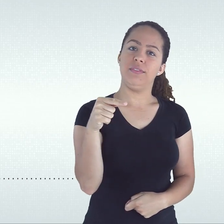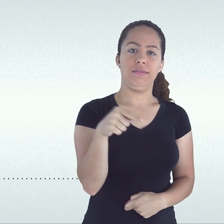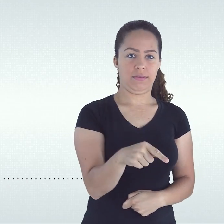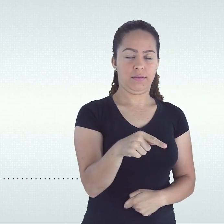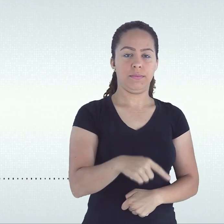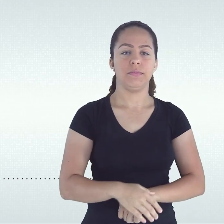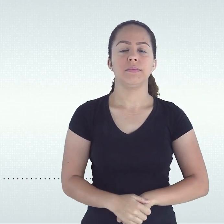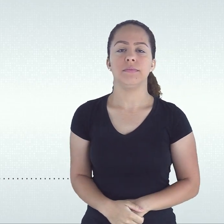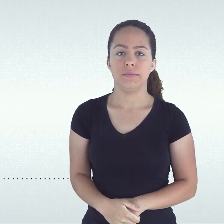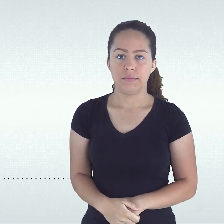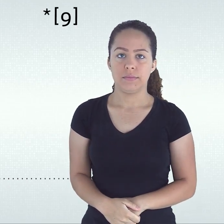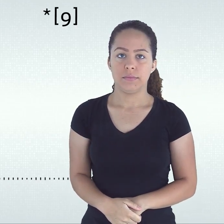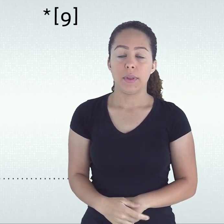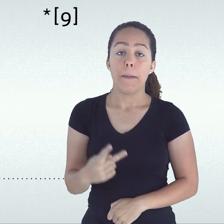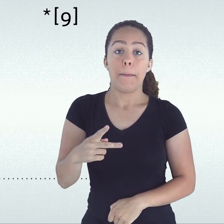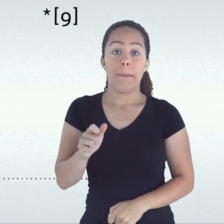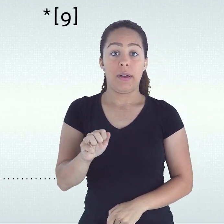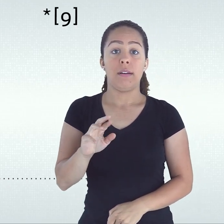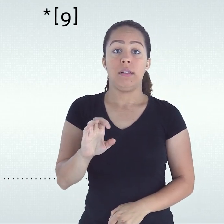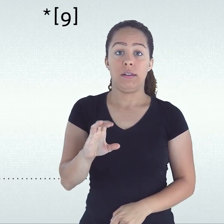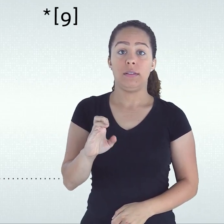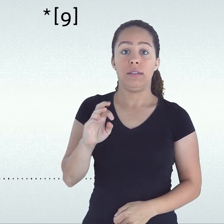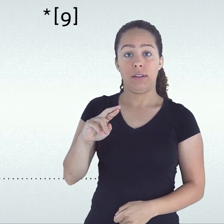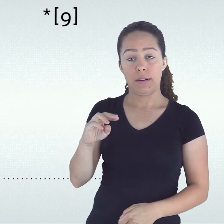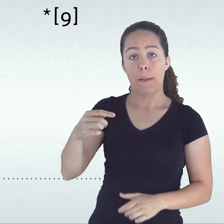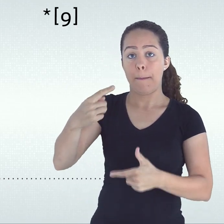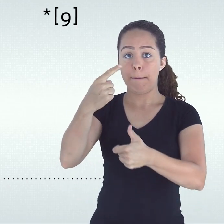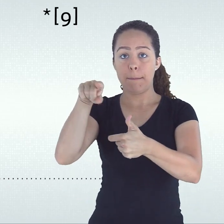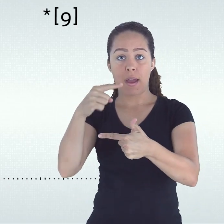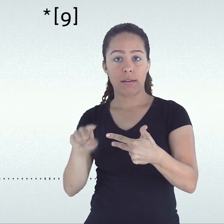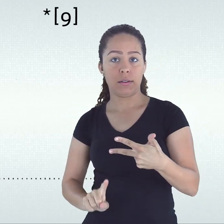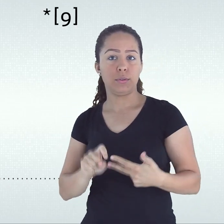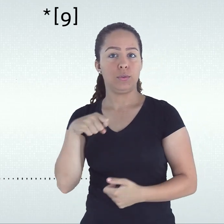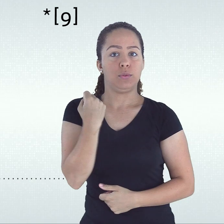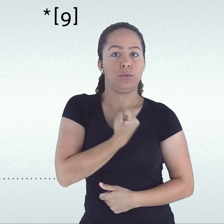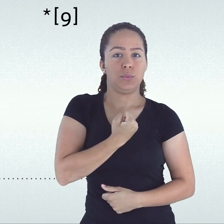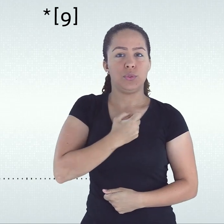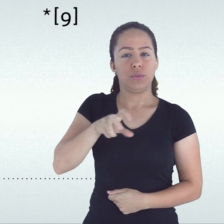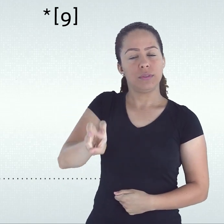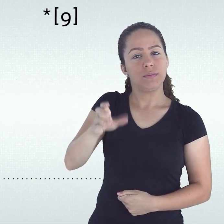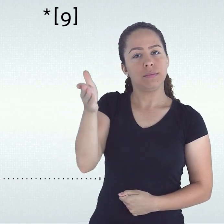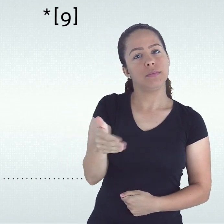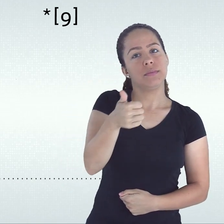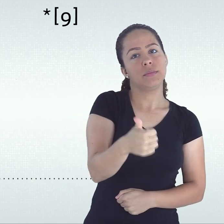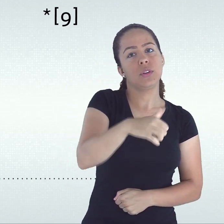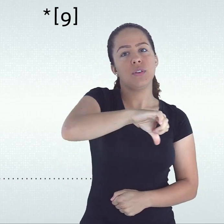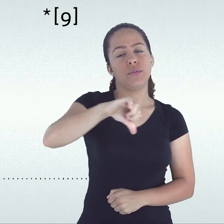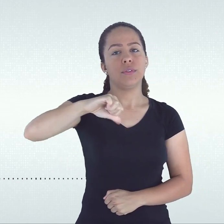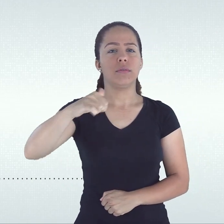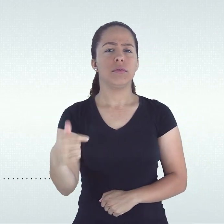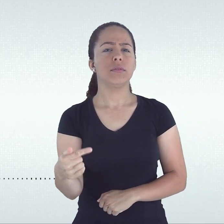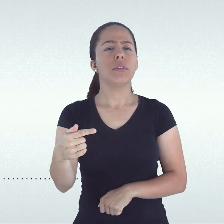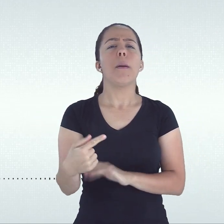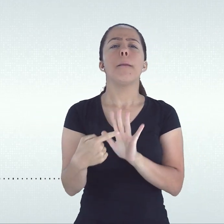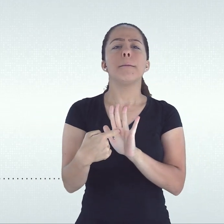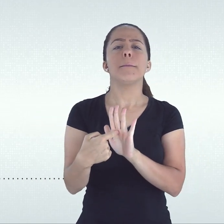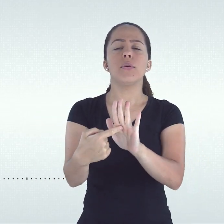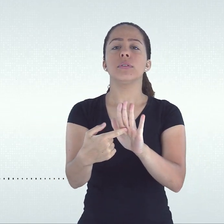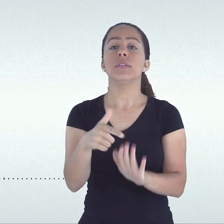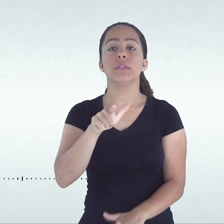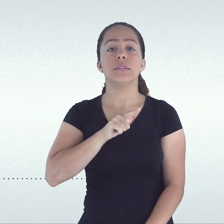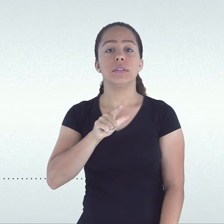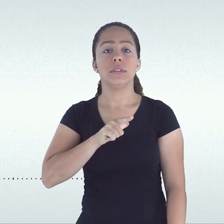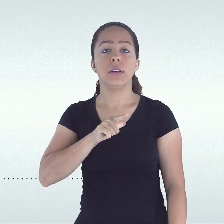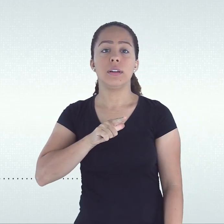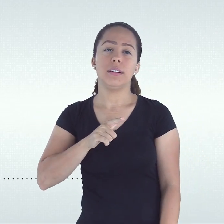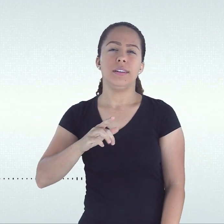letivo subsequente. O parecer MEC número 5 barra 1997 faz a comparação entre